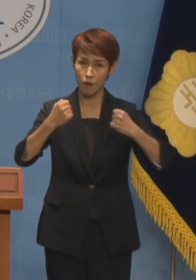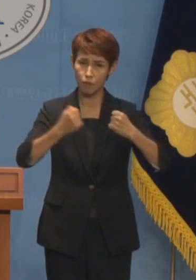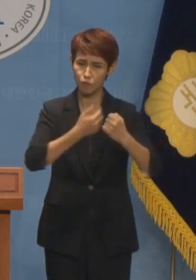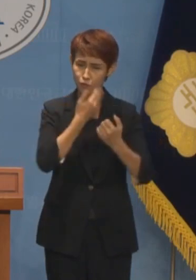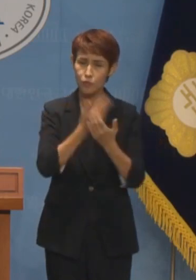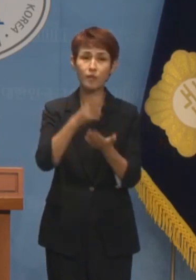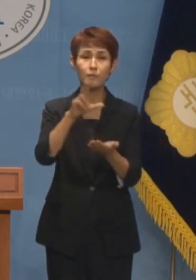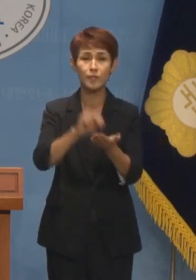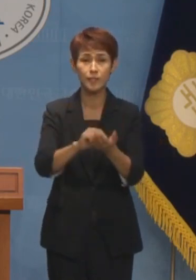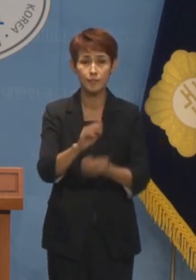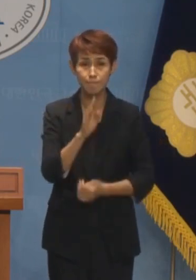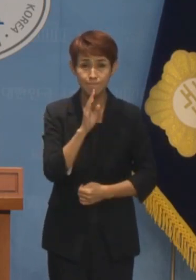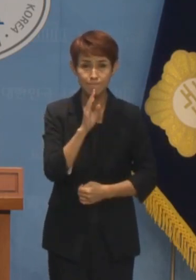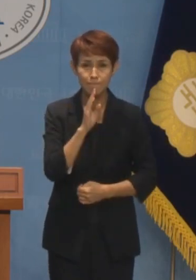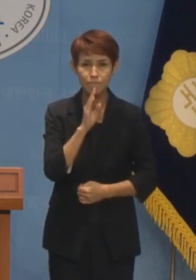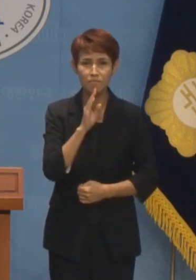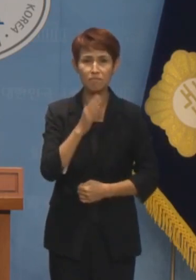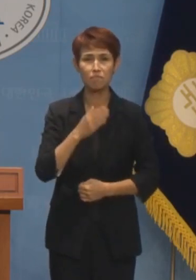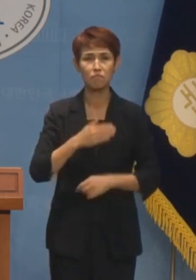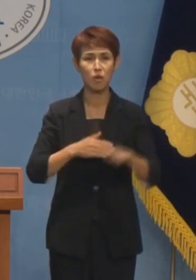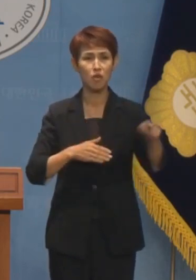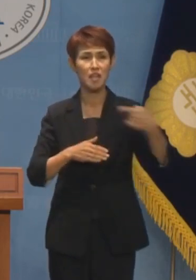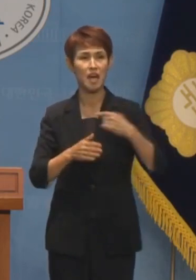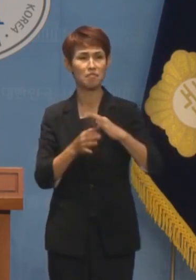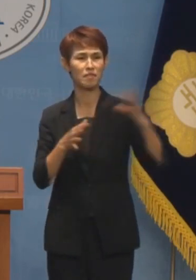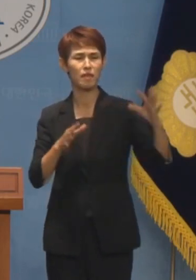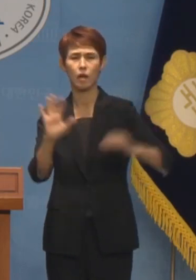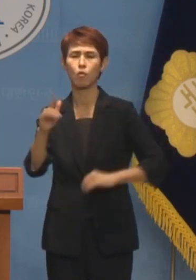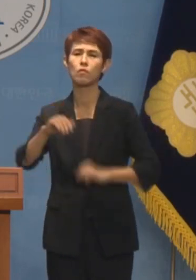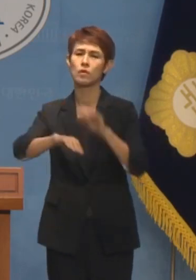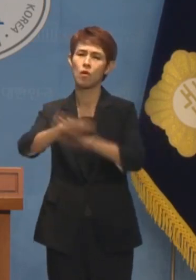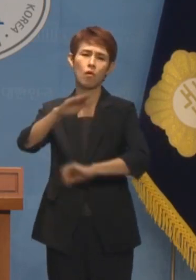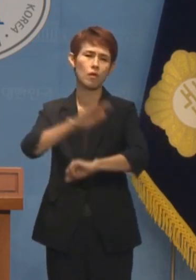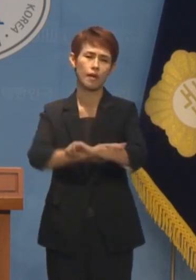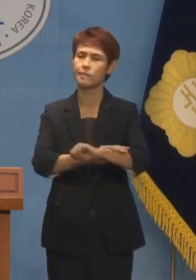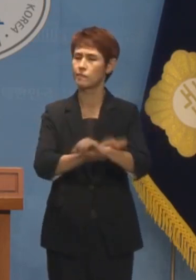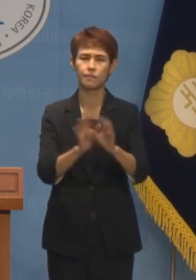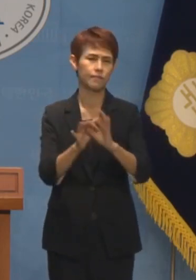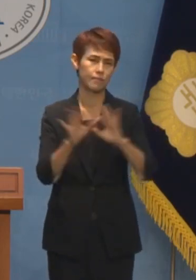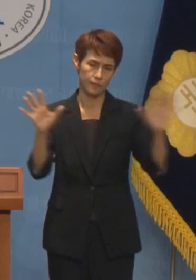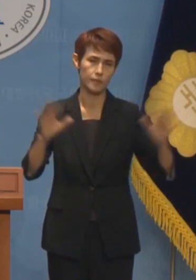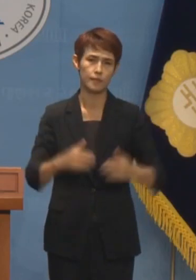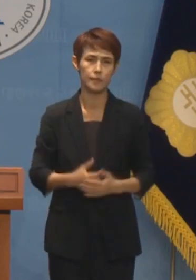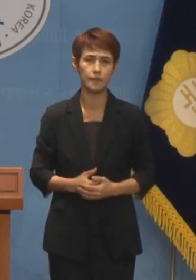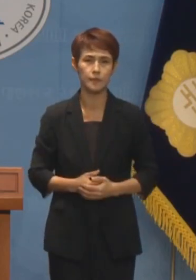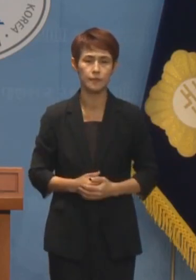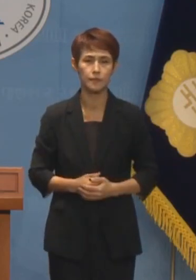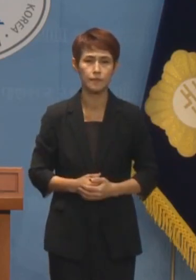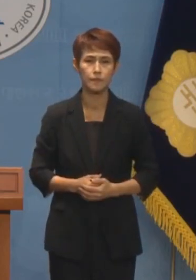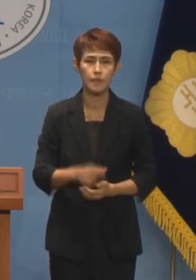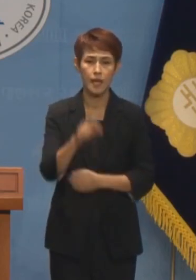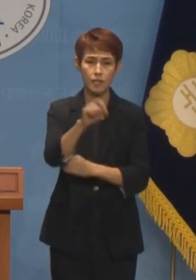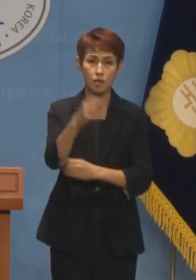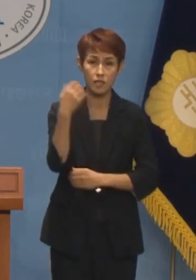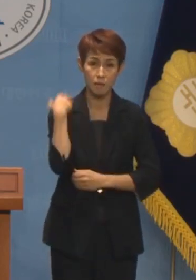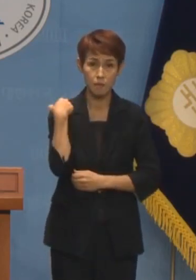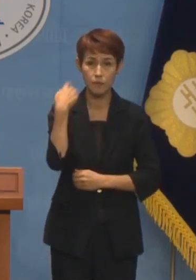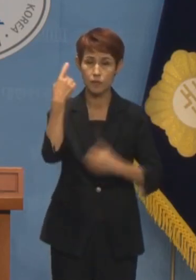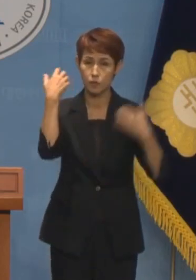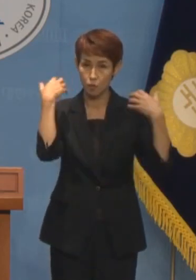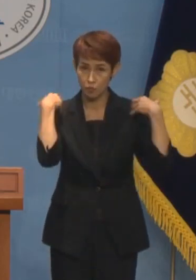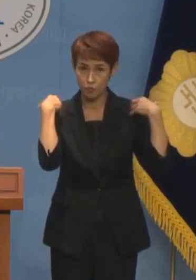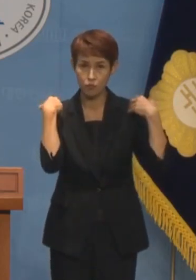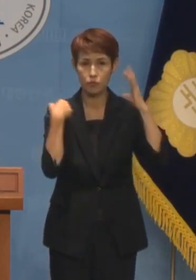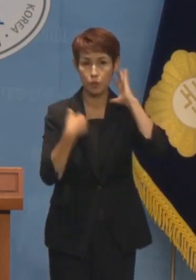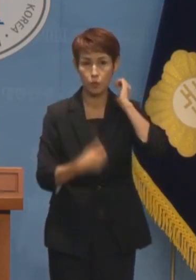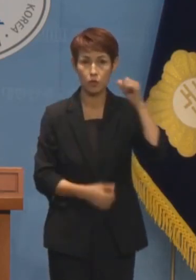문제입니다 너와 내가 어디 있고 여와 야가 어디 있겠습니까 행정을 책임지는 정부와 대통령실